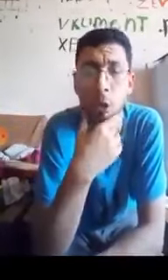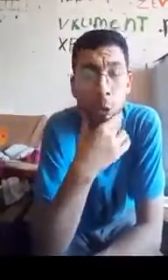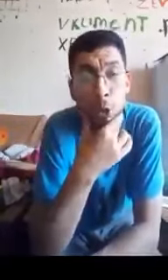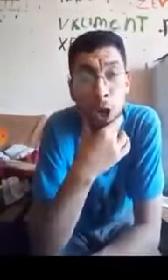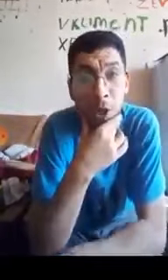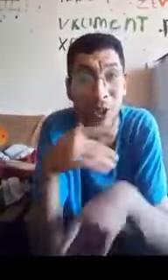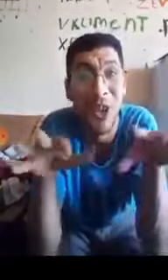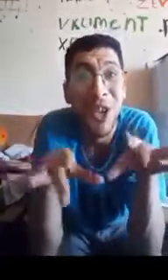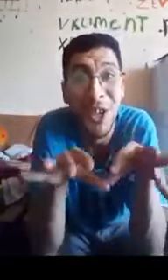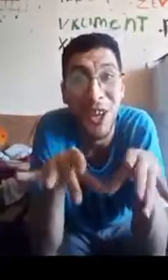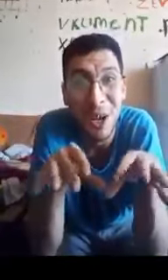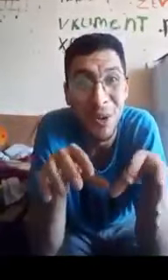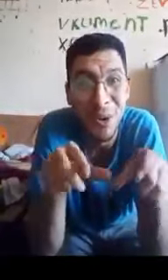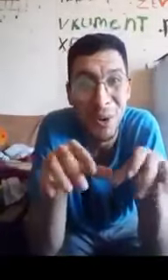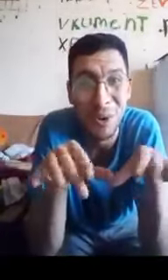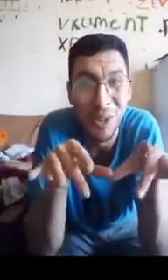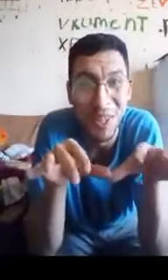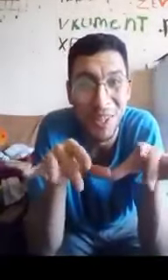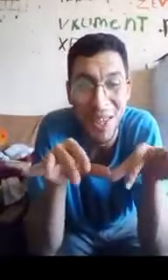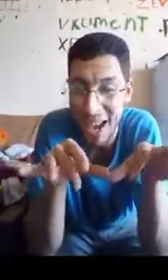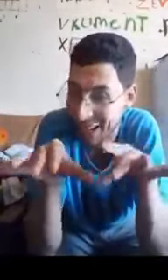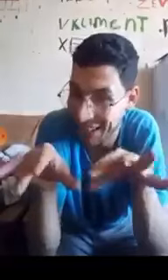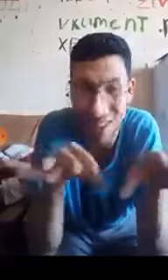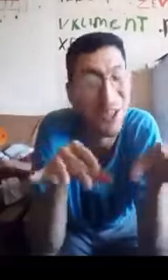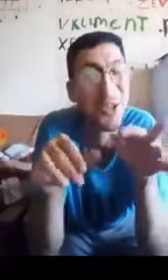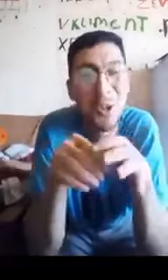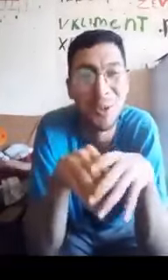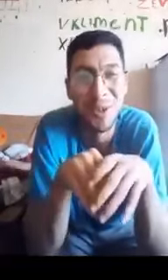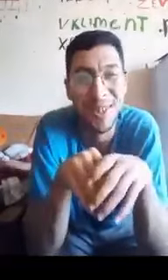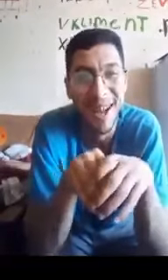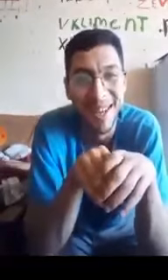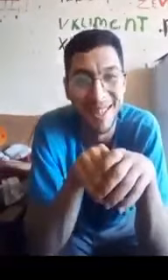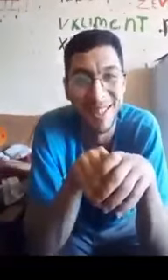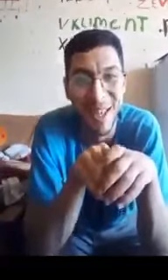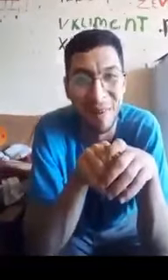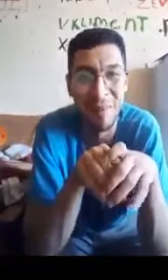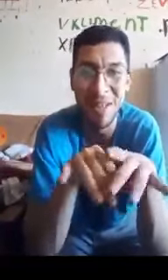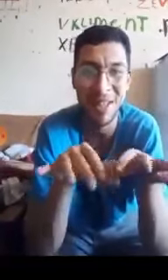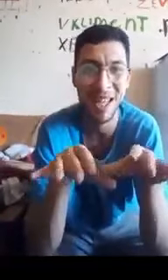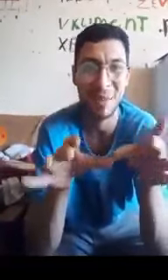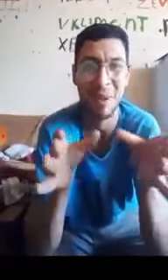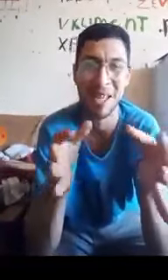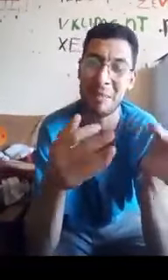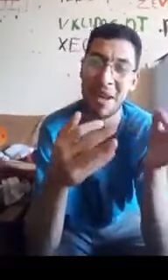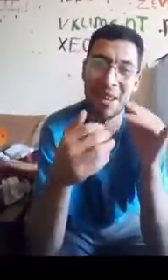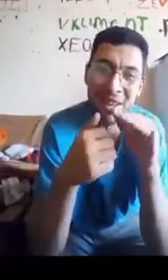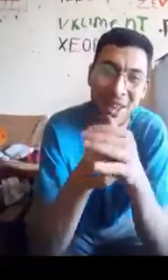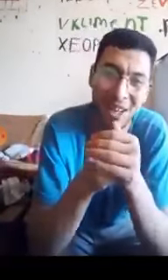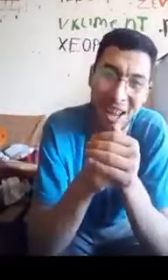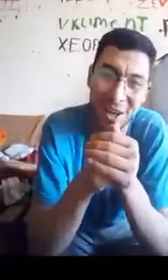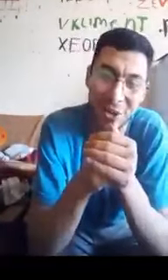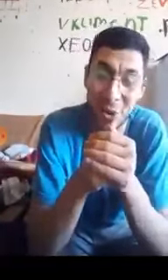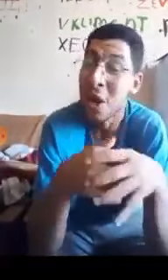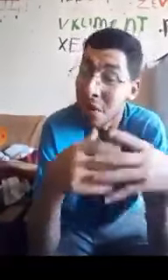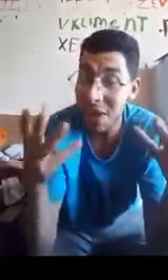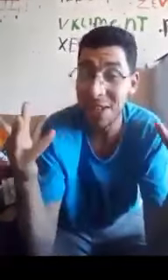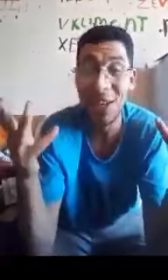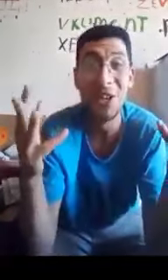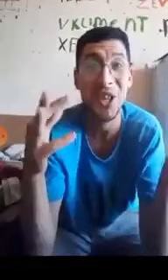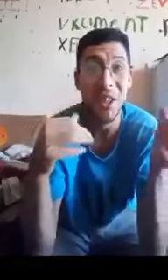düzəldir. Yenə Google-dadı yəqin iki-üç siyasi termin yazı bəzbərliyir hər gün, verilişdə